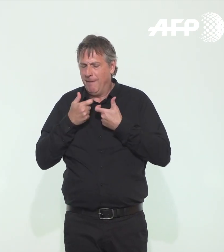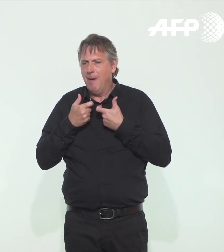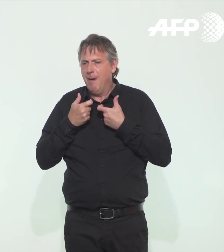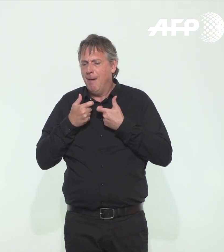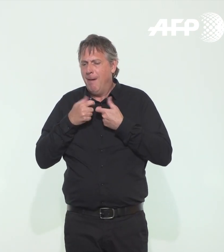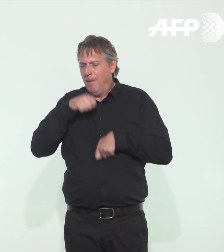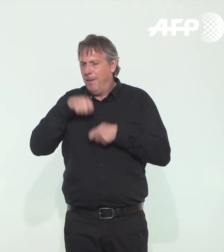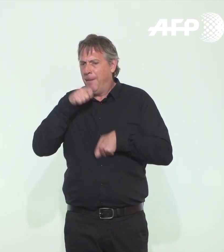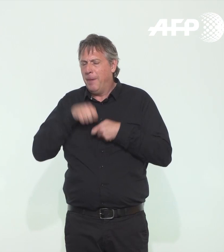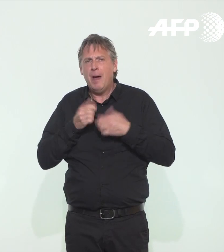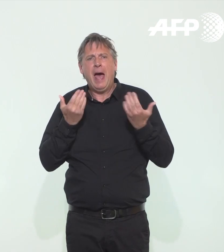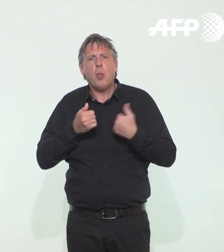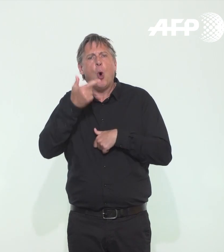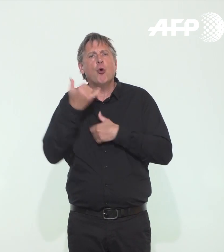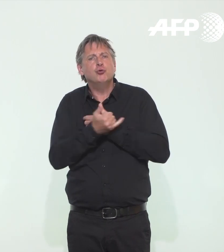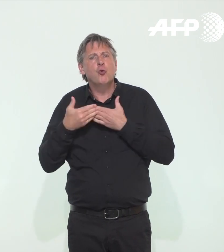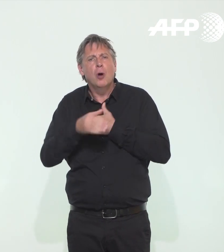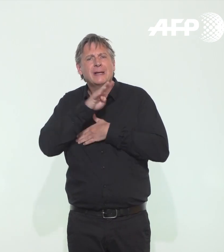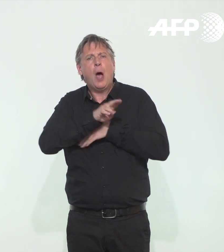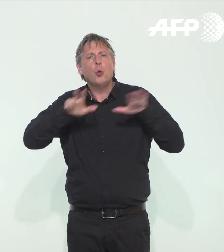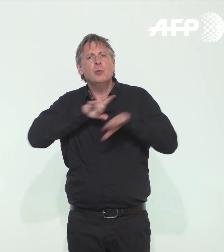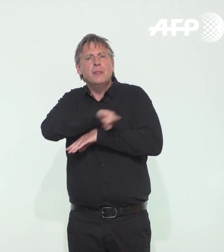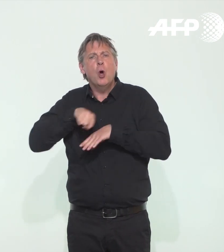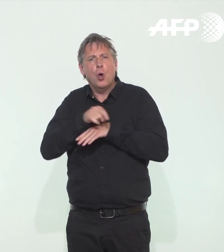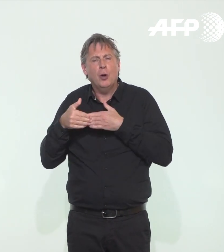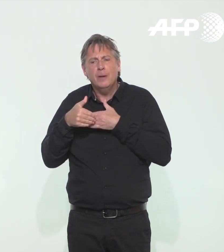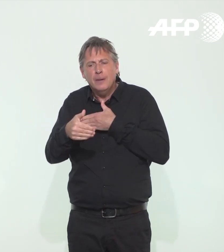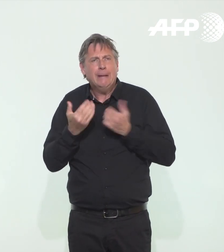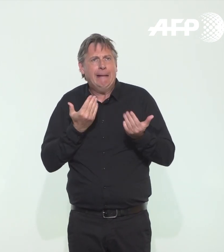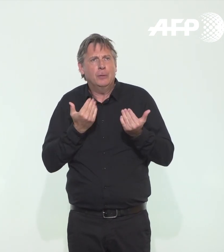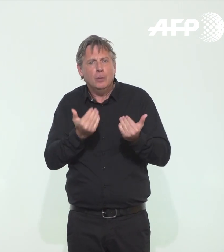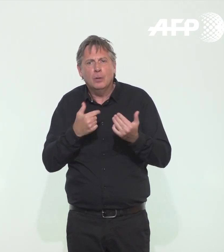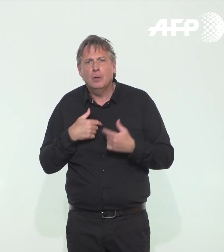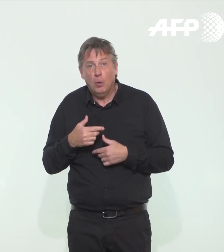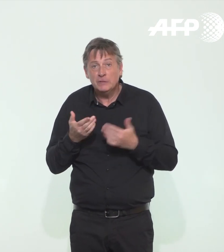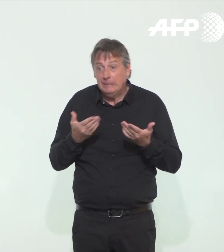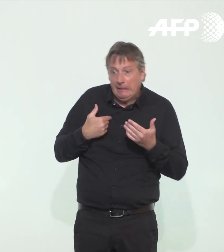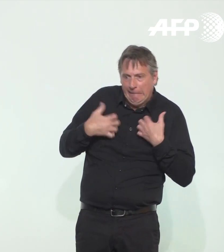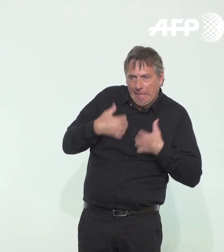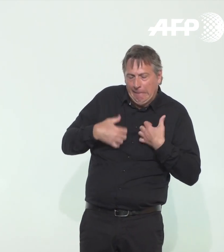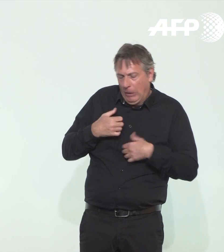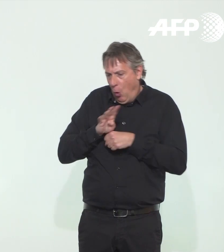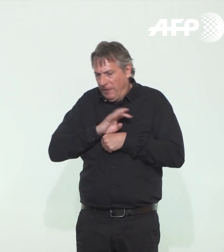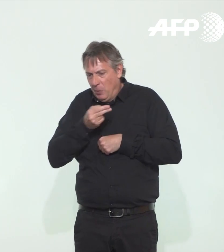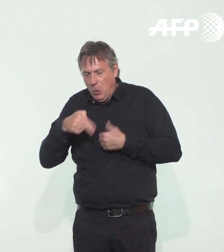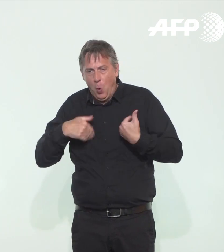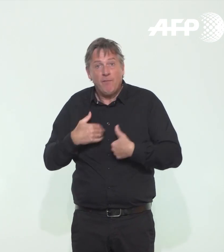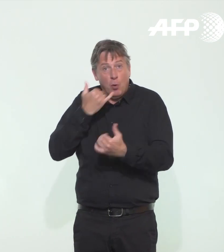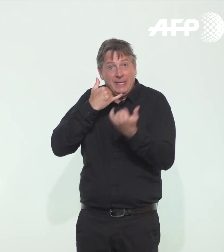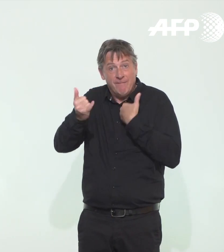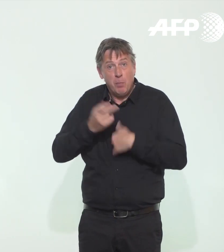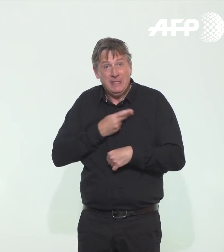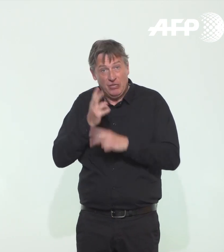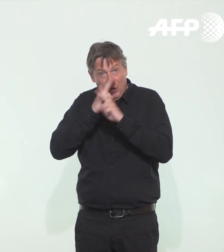vous qui allez un petit peu perdre du temps avant d'appeler votre médecin, le médecin qui peut vous aider à trouver un rendez-vous rapide au laboratoire et puis vous qui devez aussi vous rendre au